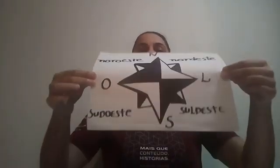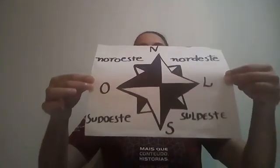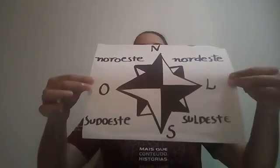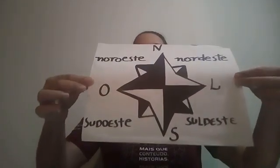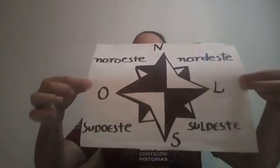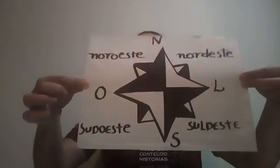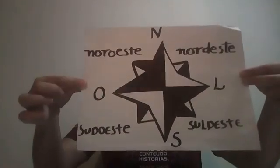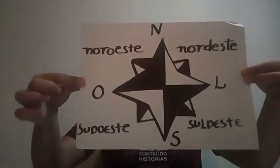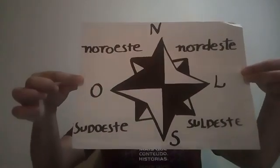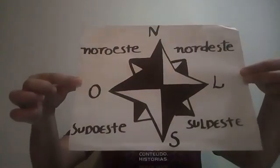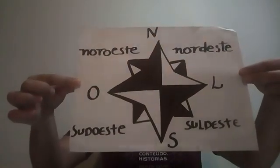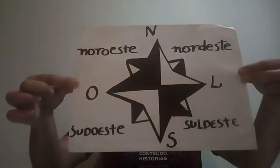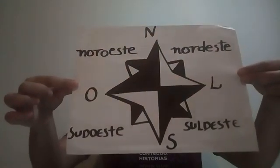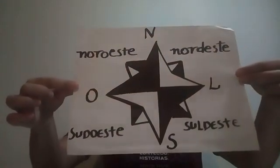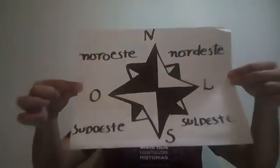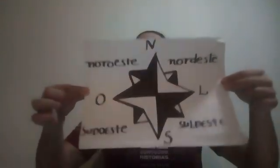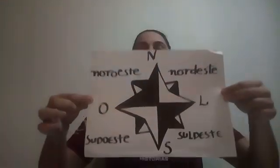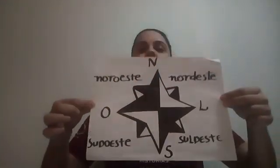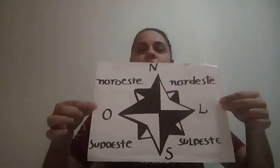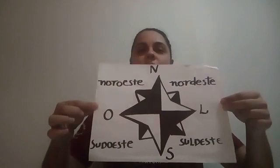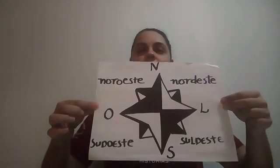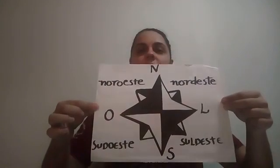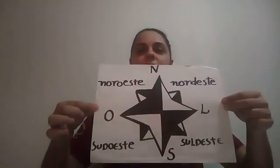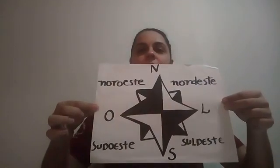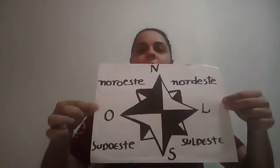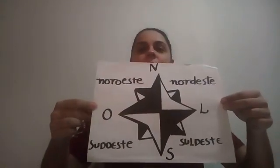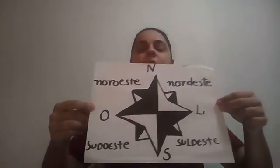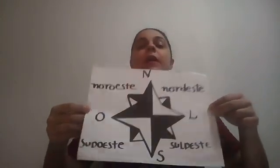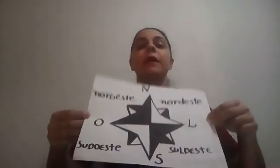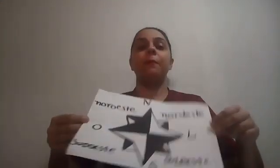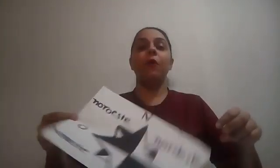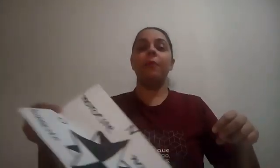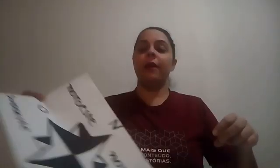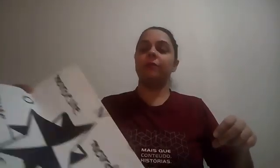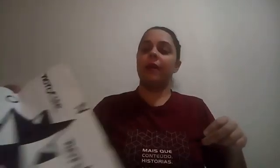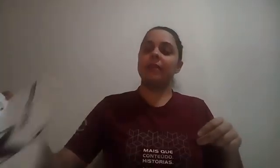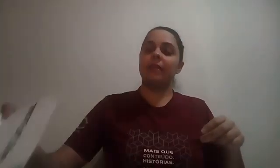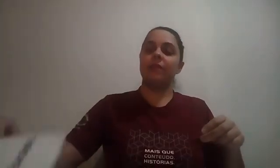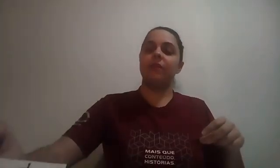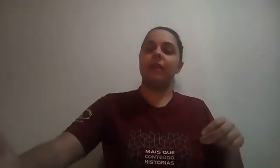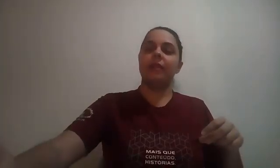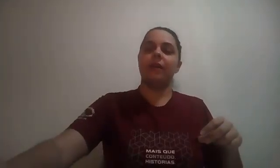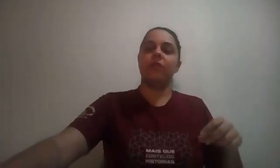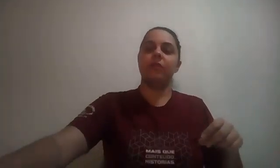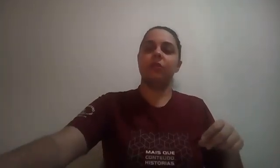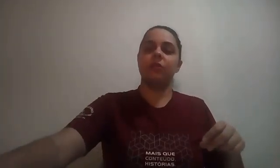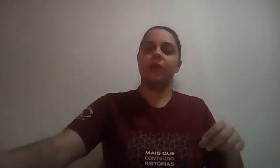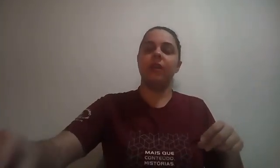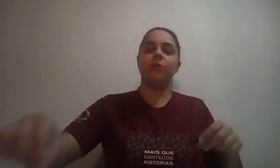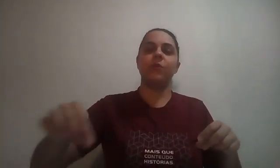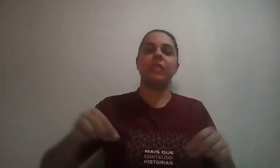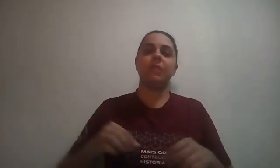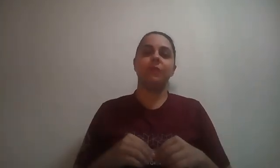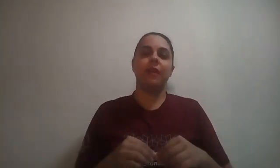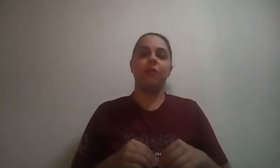Ventos, não foi isso? Nós estudamos isso? Que por meio dessa atividade da Rosa dos Ventos, vocês puderam